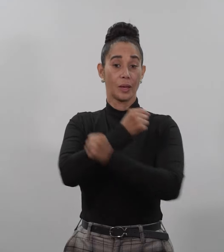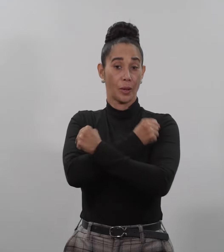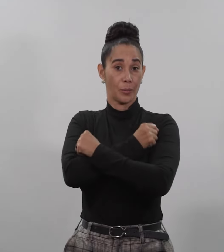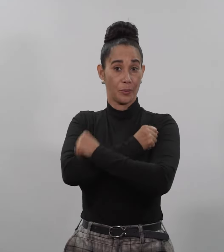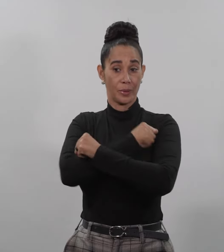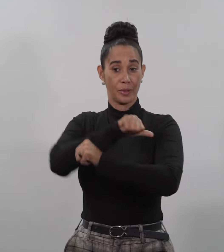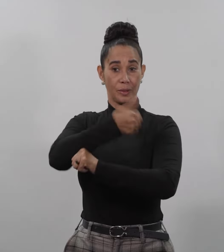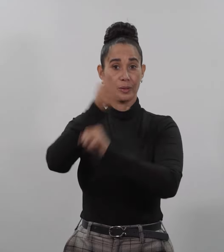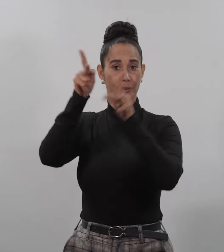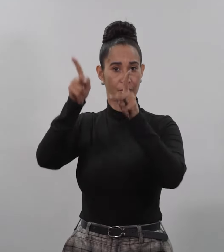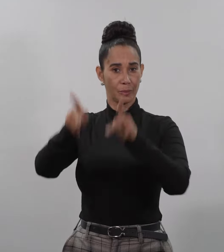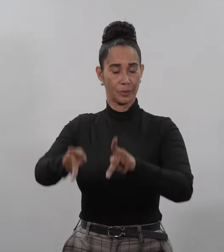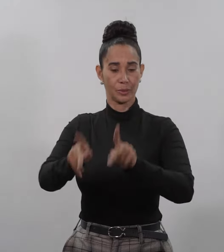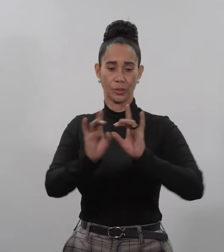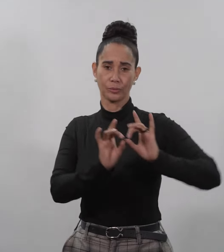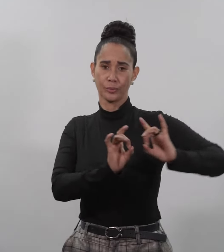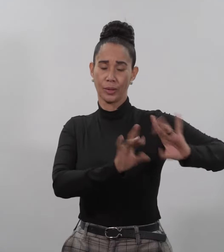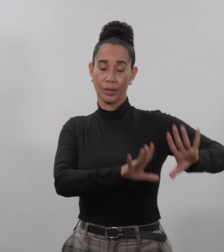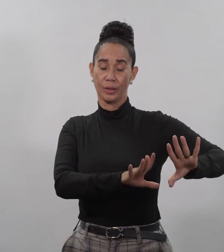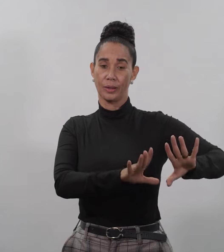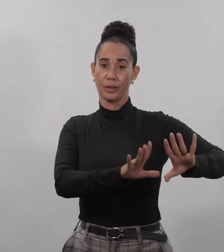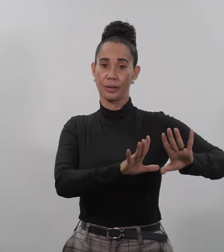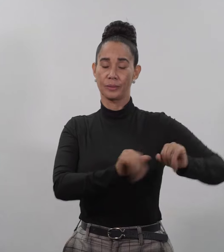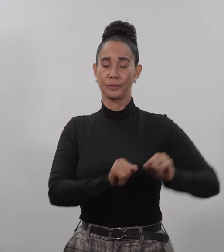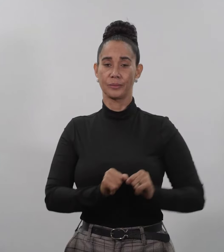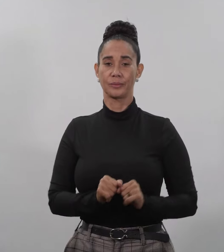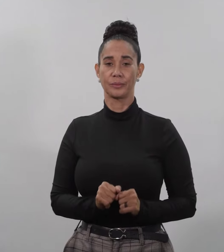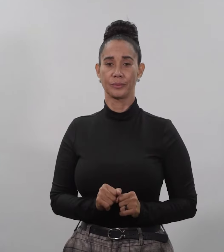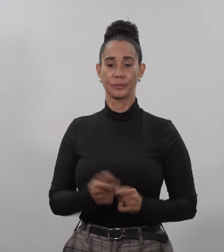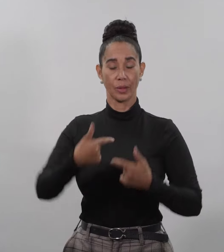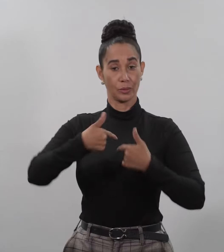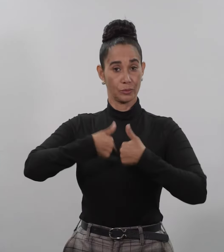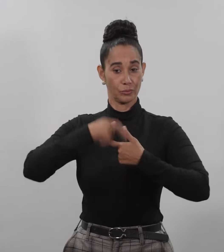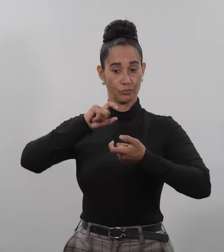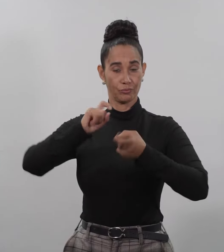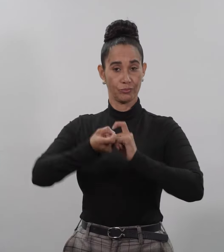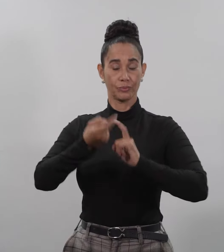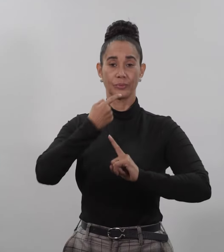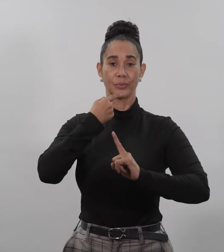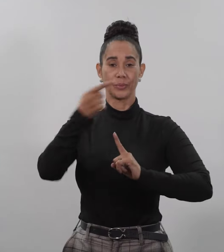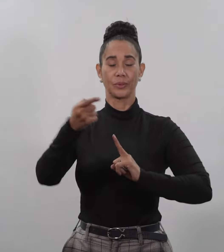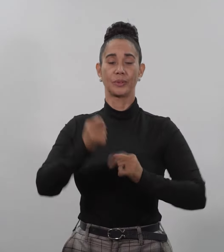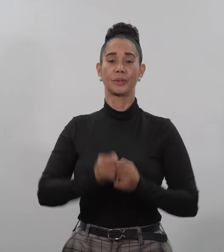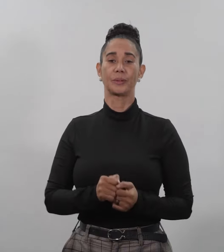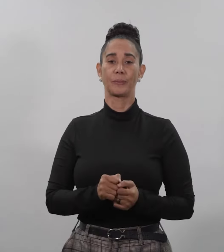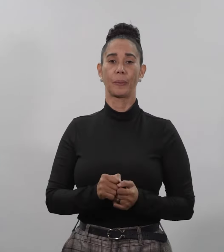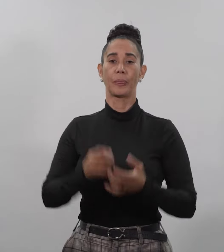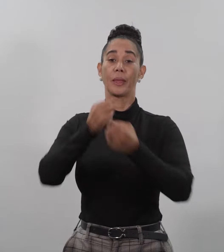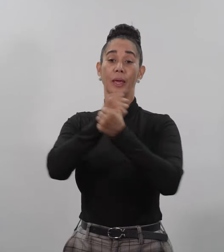prójimo y aborrecerás a tu enemigo Yo en cambio les digo Amen a sus